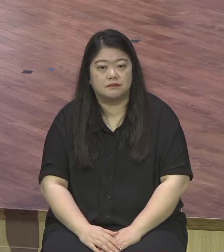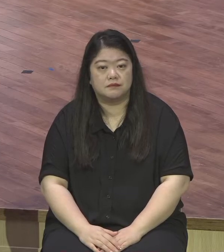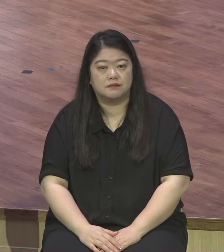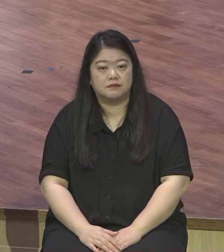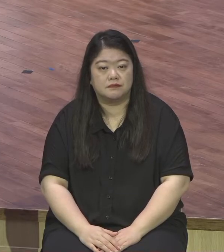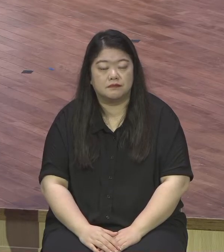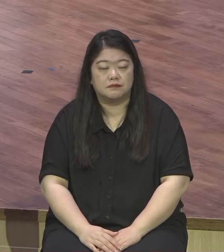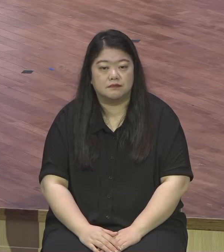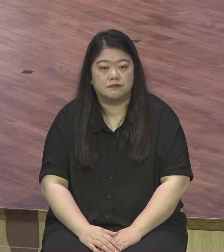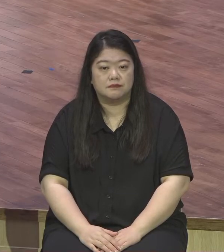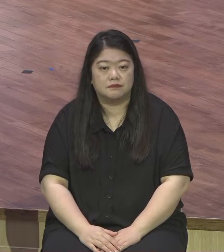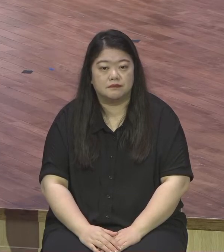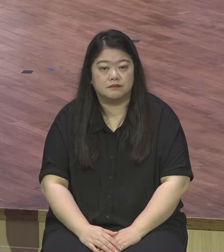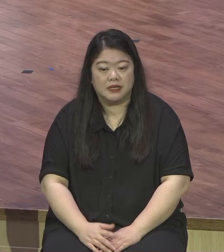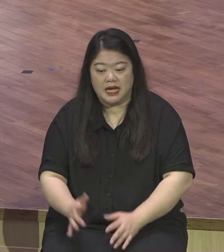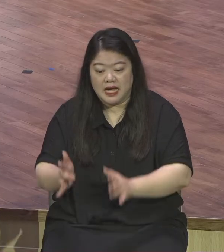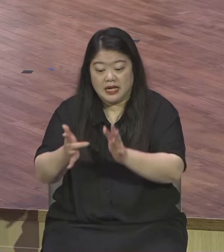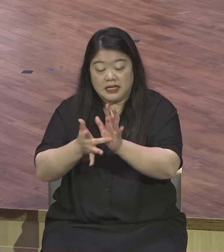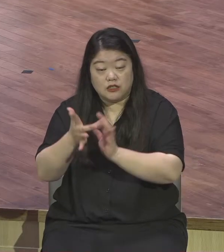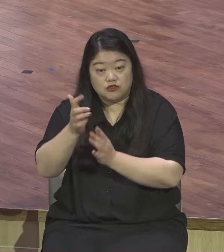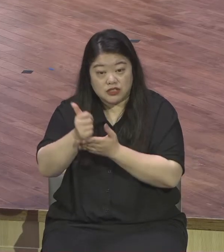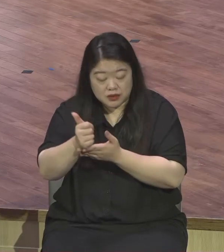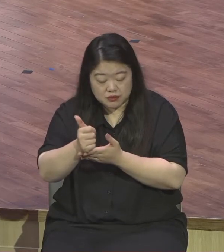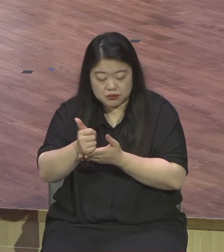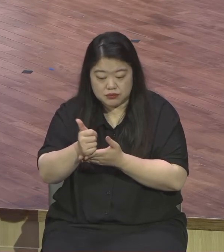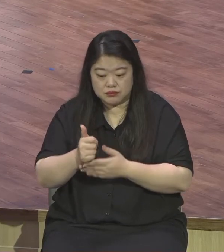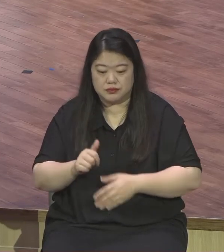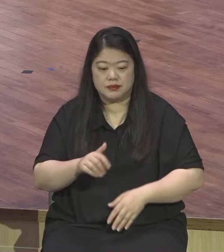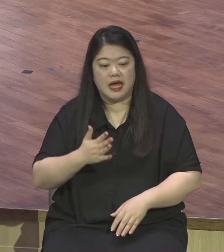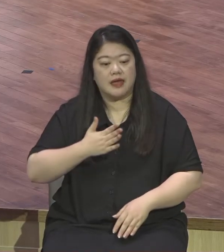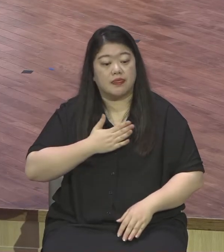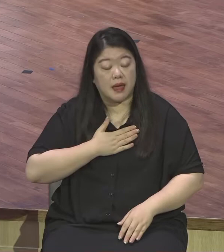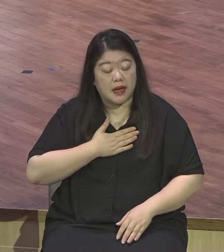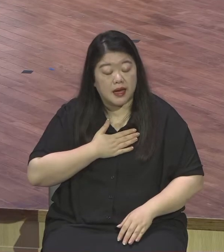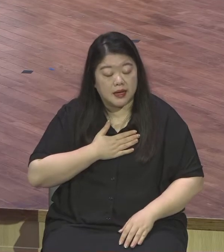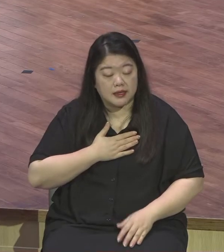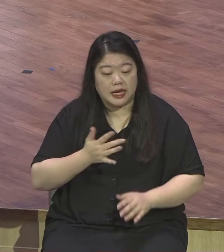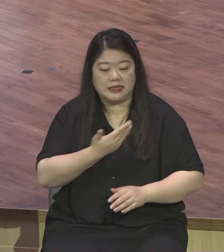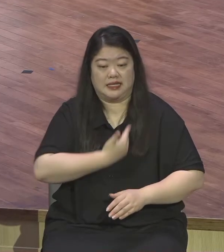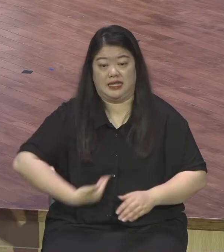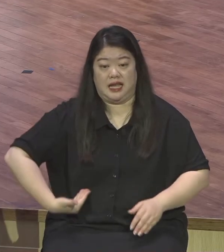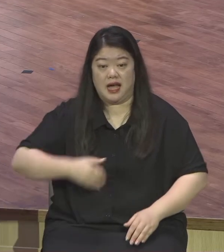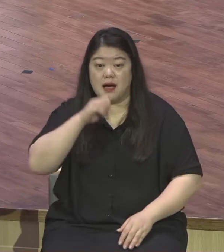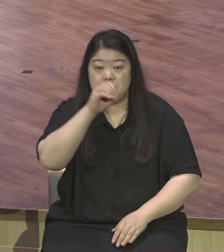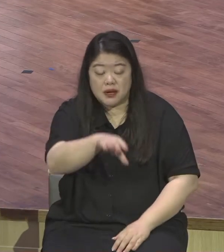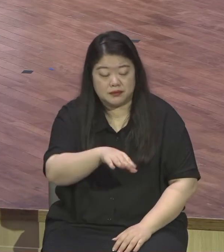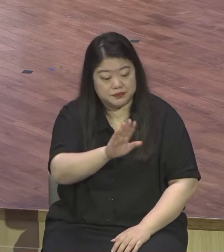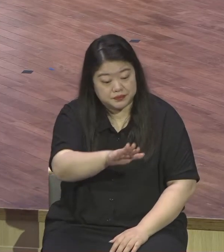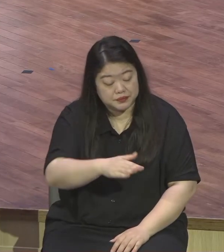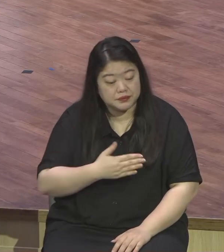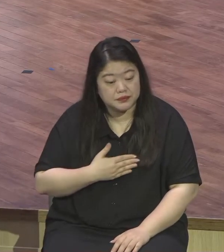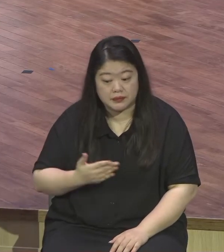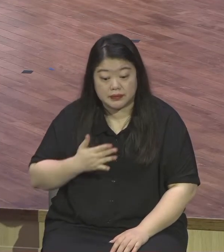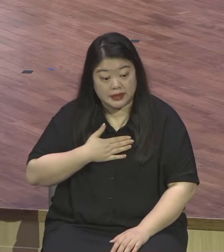십자가 지시하면 한다고 말했어요 지금 이틀 후면 몇 달도 아니면 몇 년도 아니라 이틀 후면